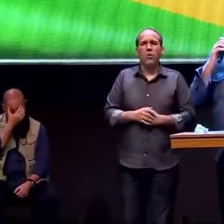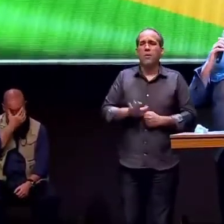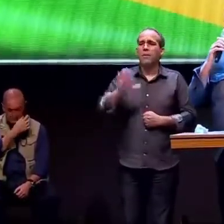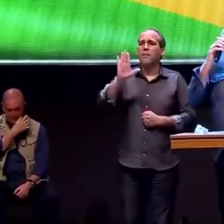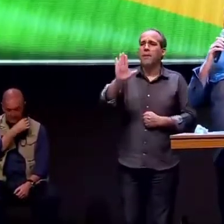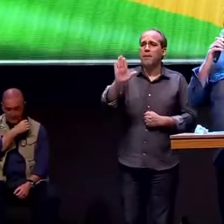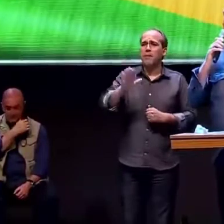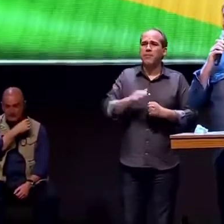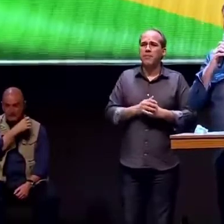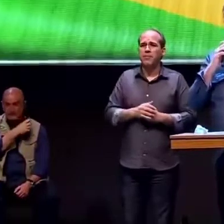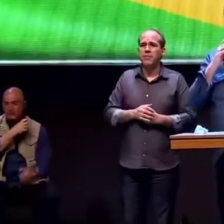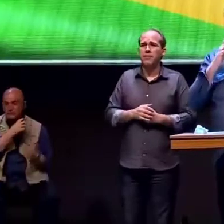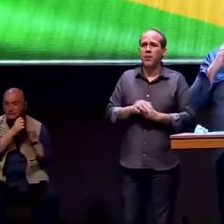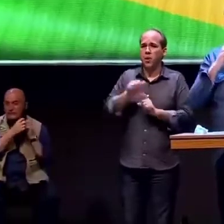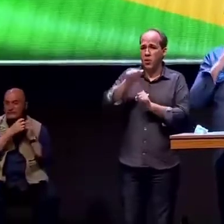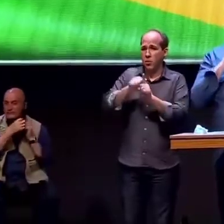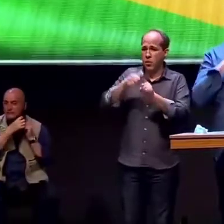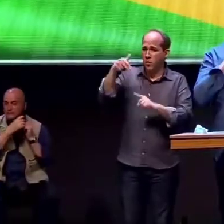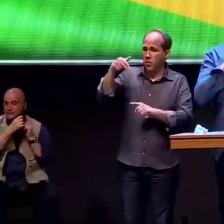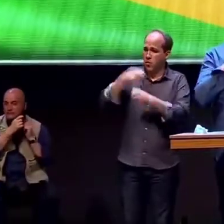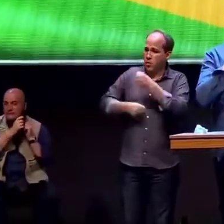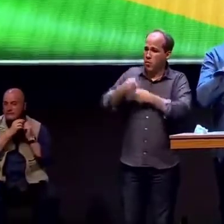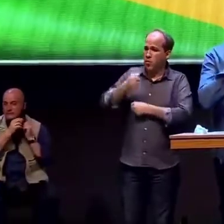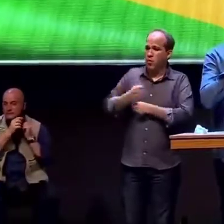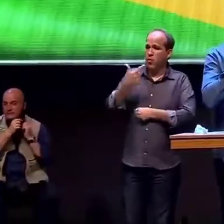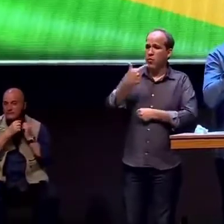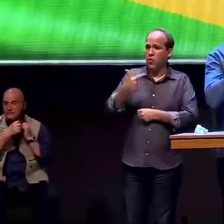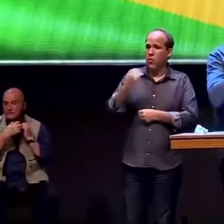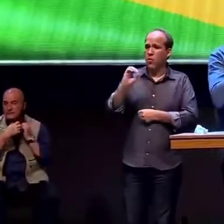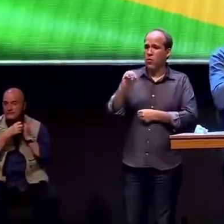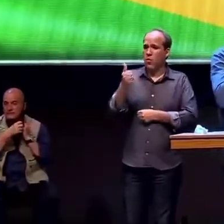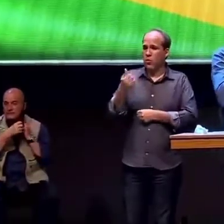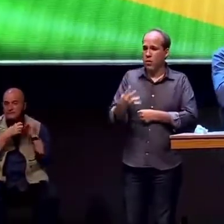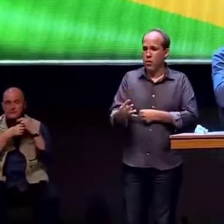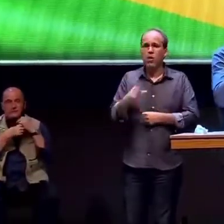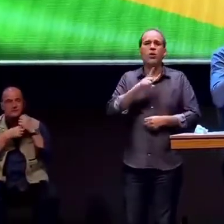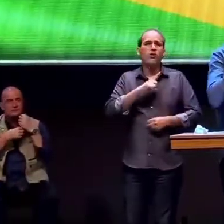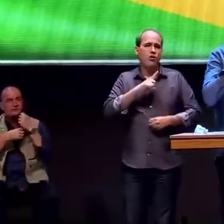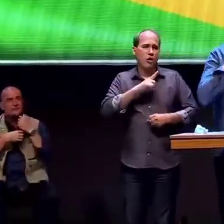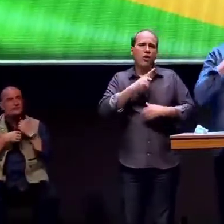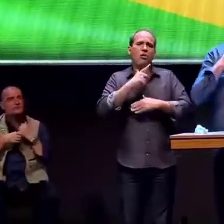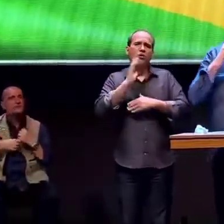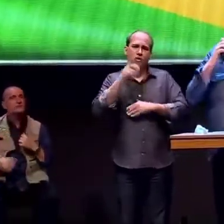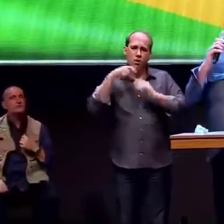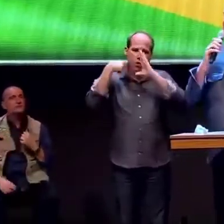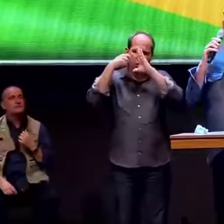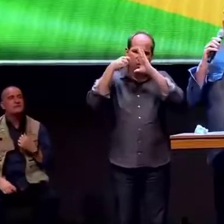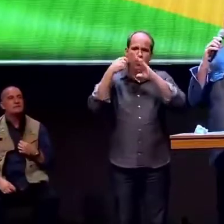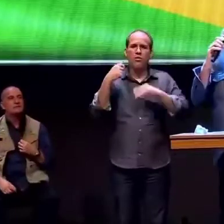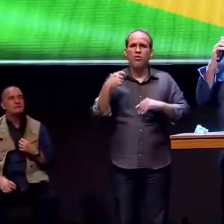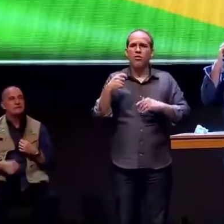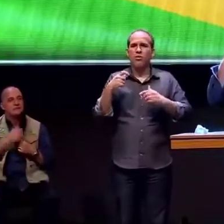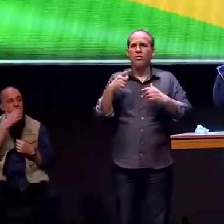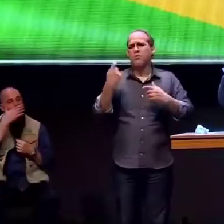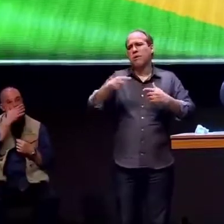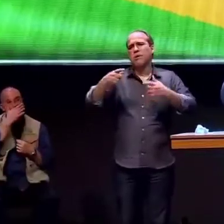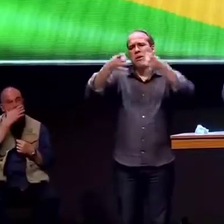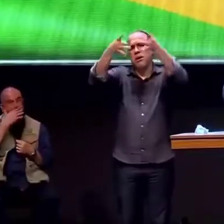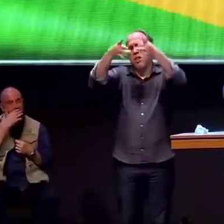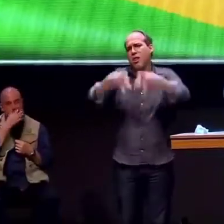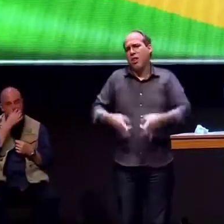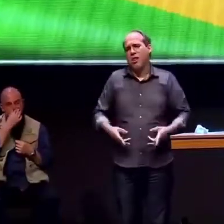mas em novembro de 2014 eu tenho um vídeo a esse respeito não vou entrar em detalhes